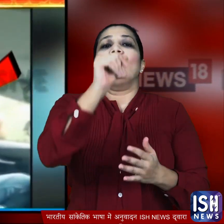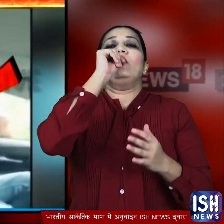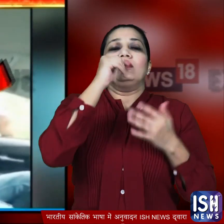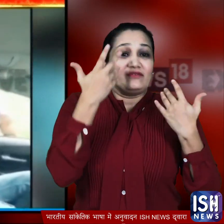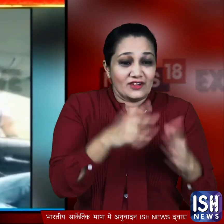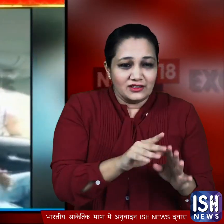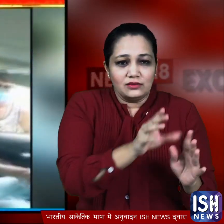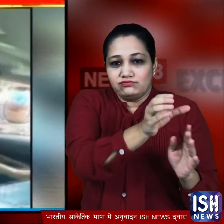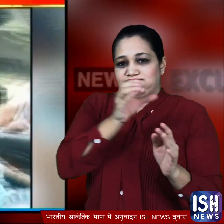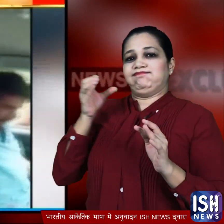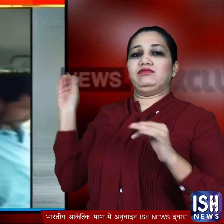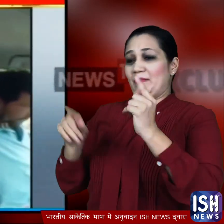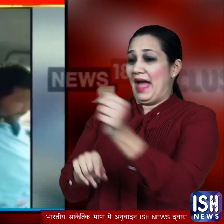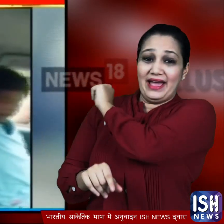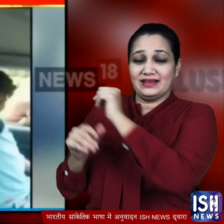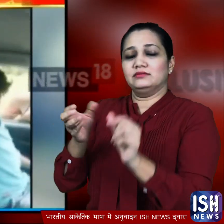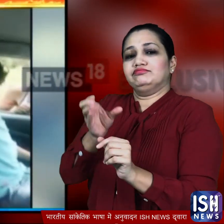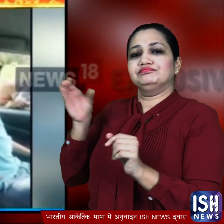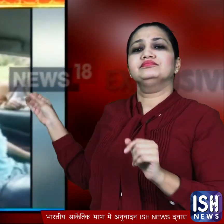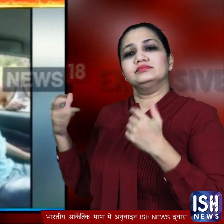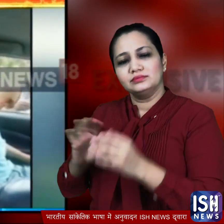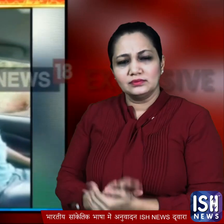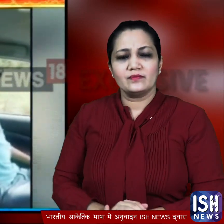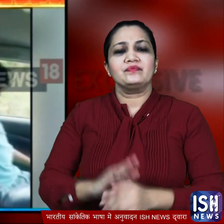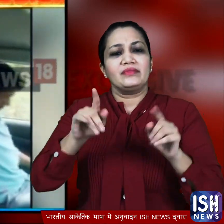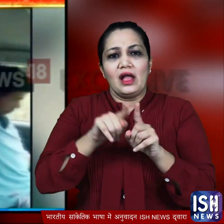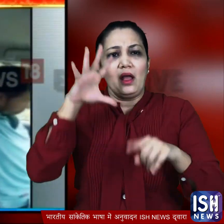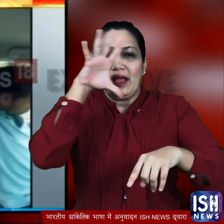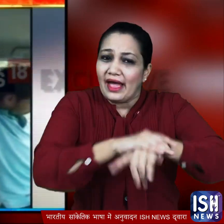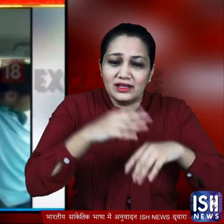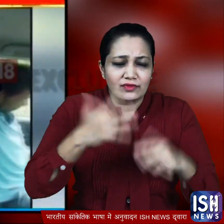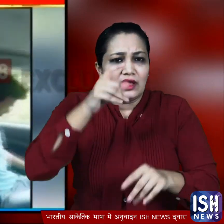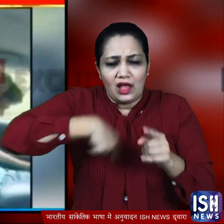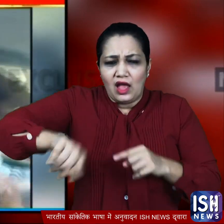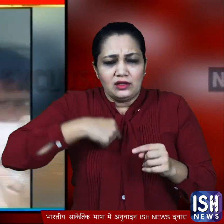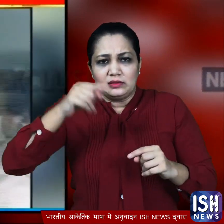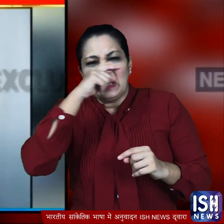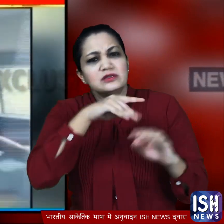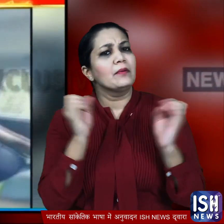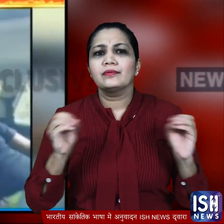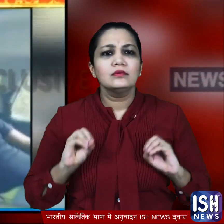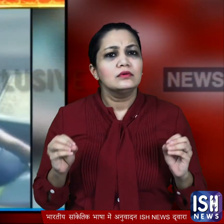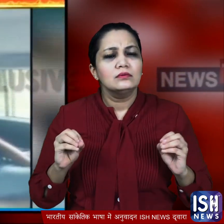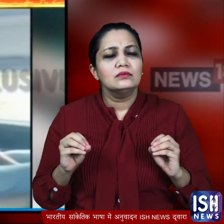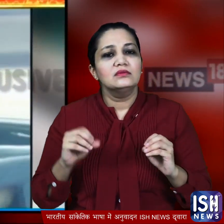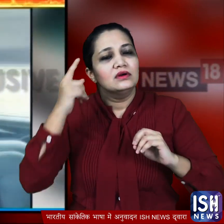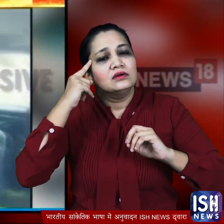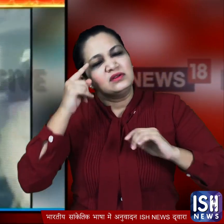बाद बोतल पीछे की सीट पर बैठे आदमी को पकड़ा दी हालांकि चोरी पकड़ी जाने पर इन लोगों को शर्मिंद्गी नहीं हुई उल्टा वो और हेकड़ी दिखाने लगे